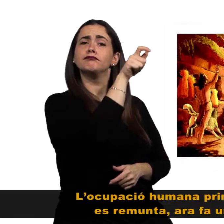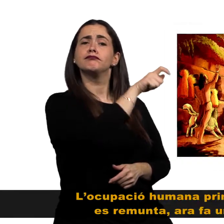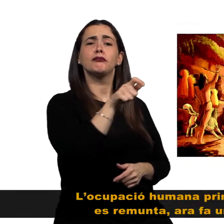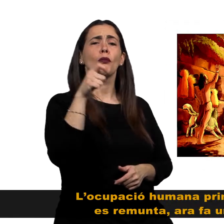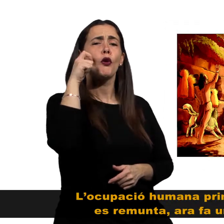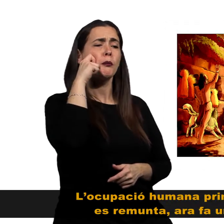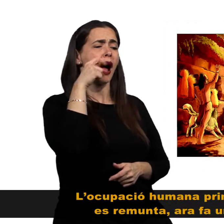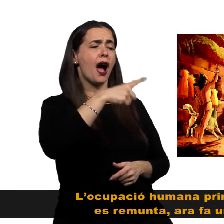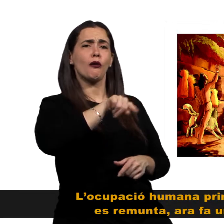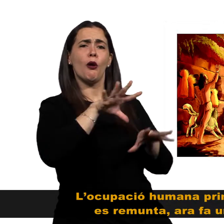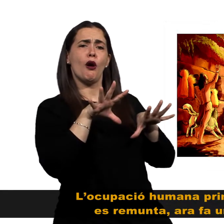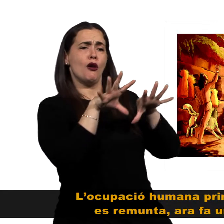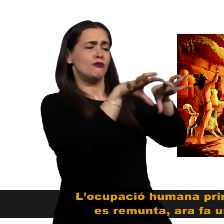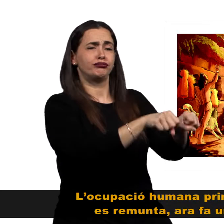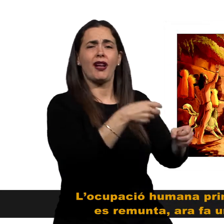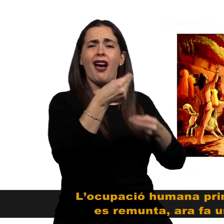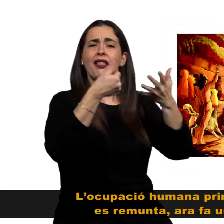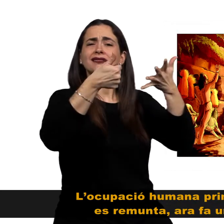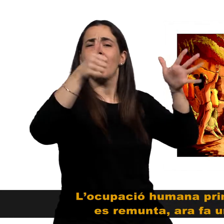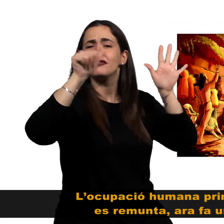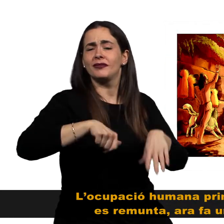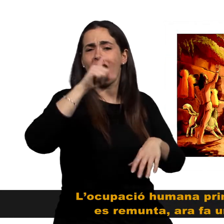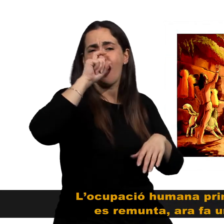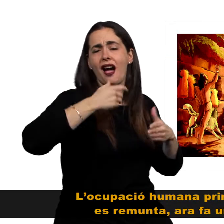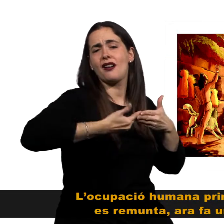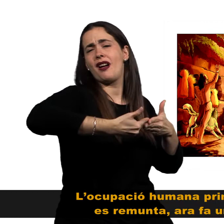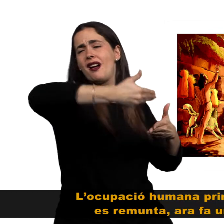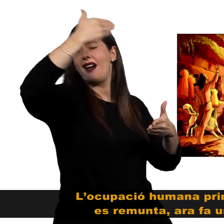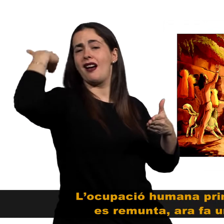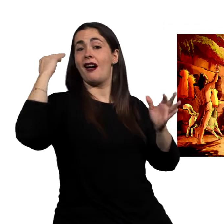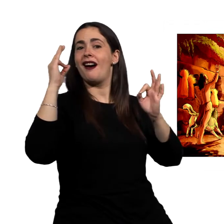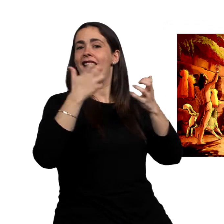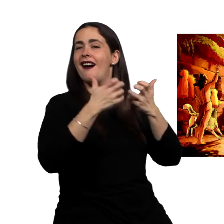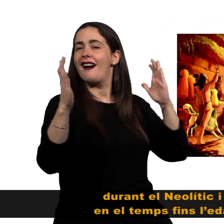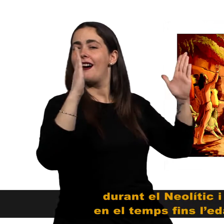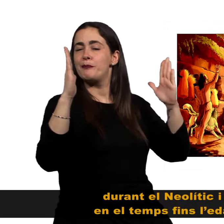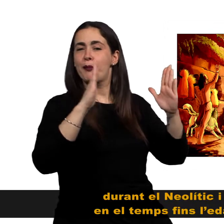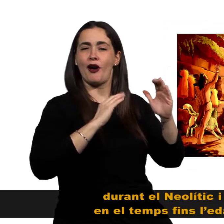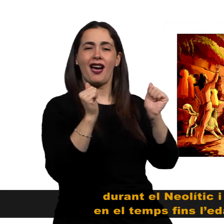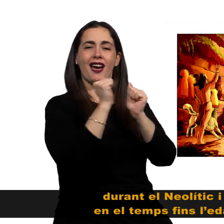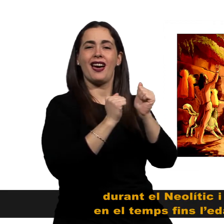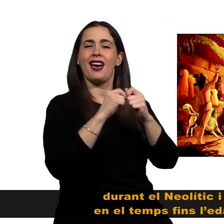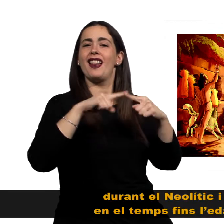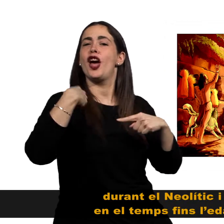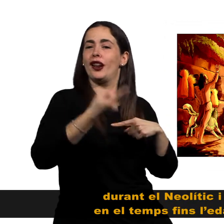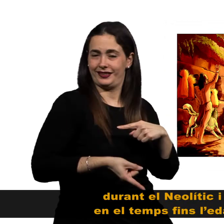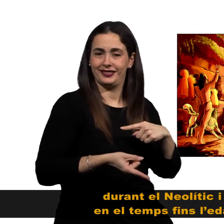L'ocupació humana principal de la cova es remunta ara fa uns 6.000 anys durant el Neolític i es